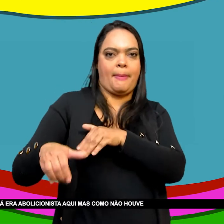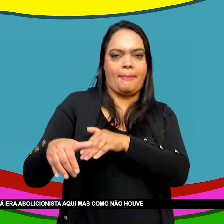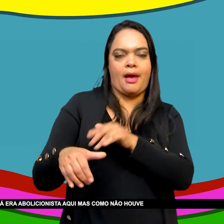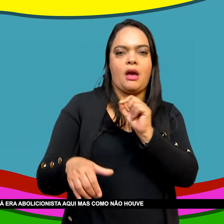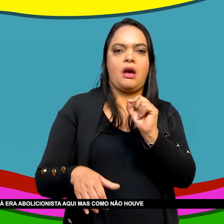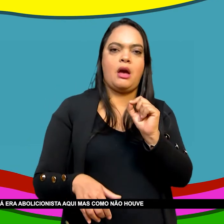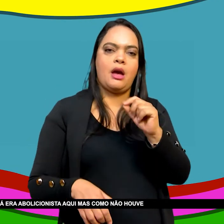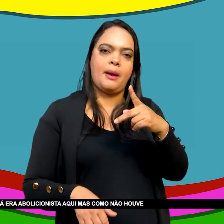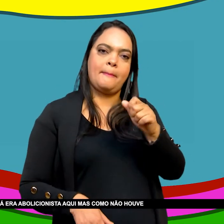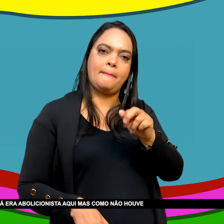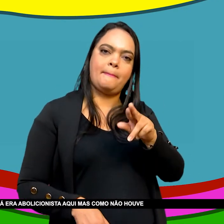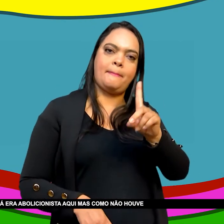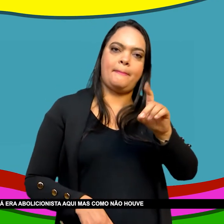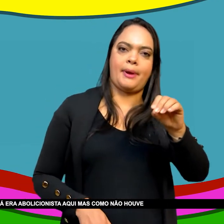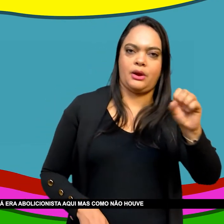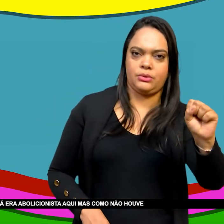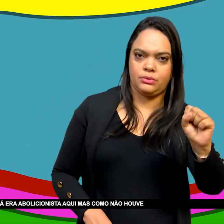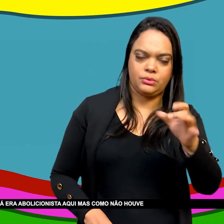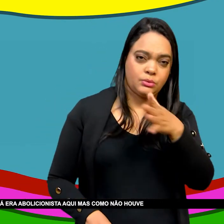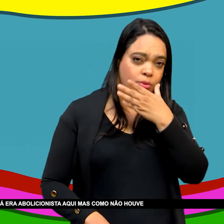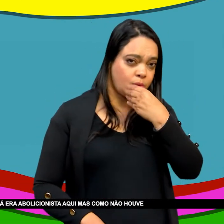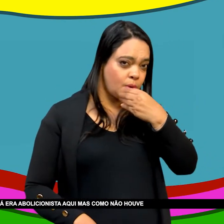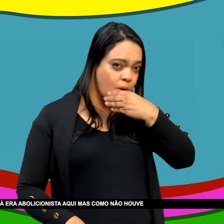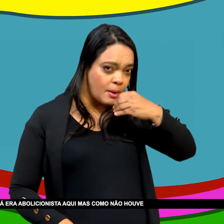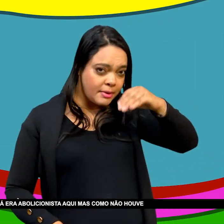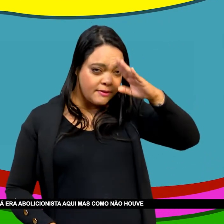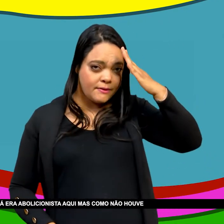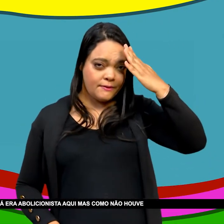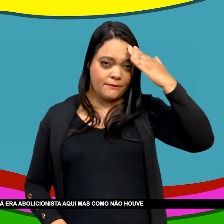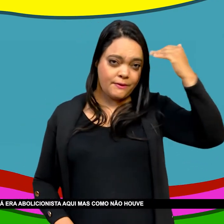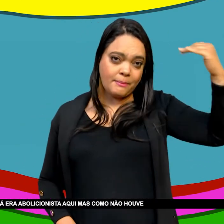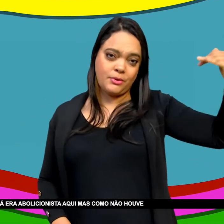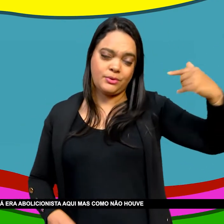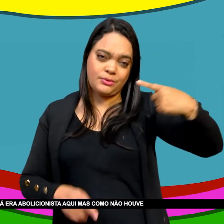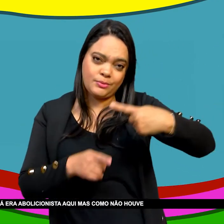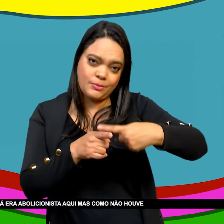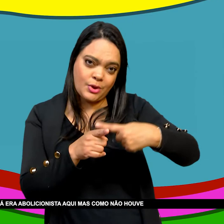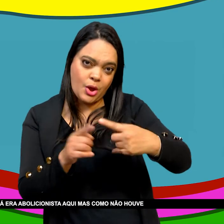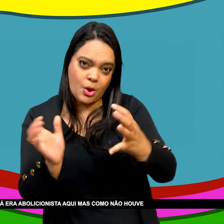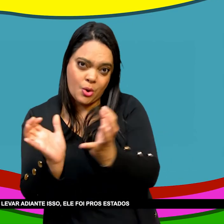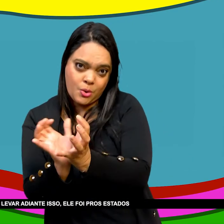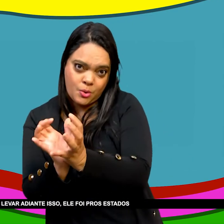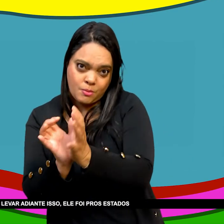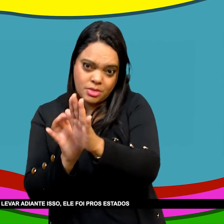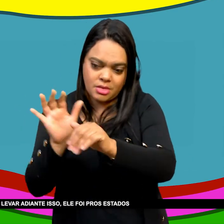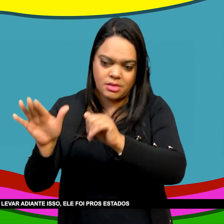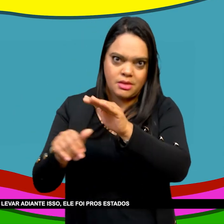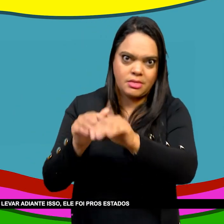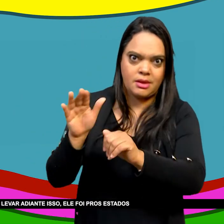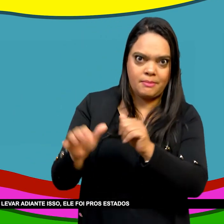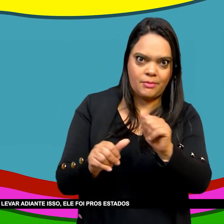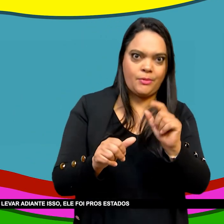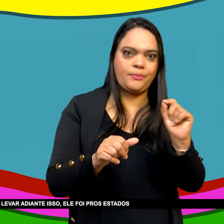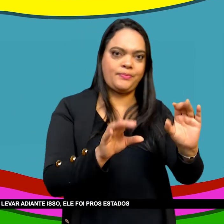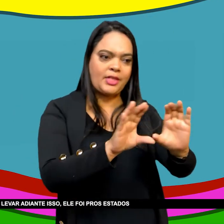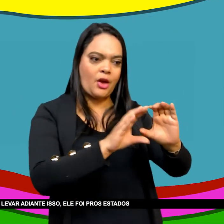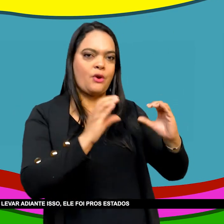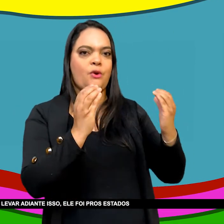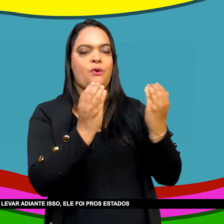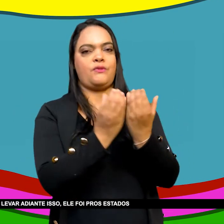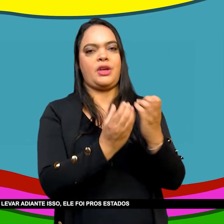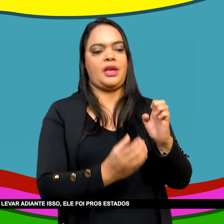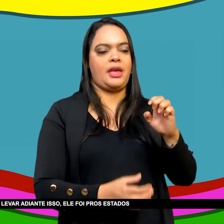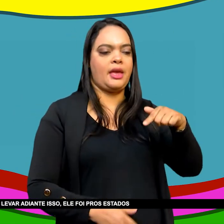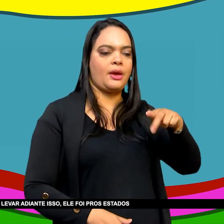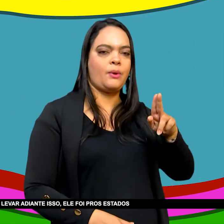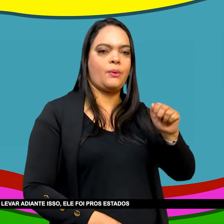-americano Ficou famoso lá por isso Então ele já era abolicionista aqui Mas como não houve espaço Não havia